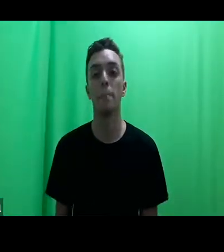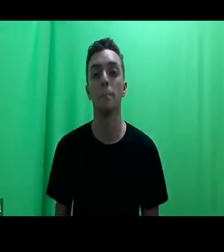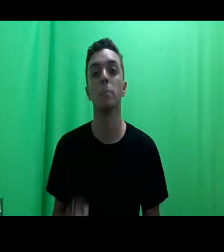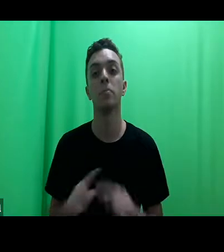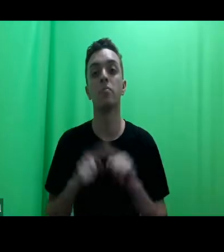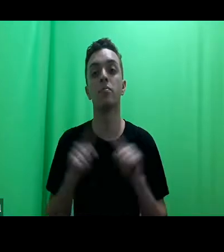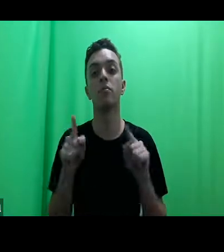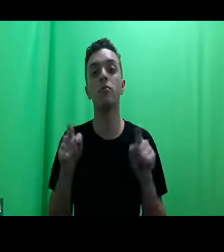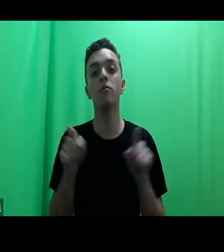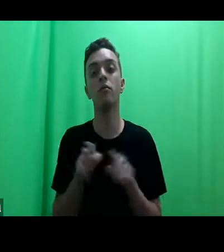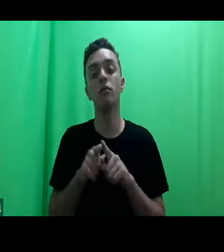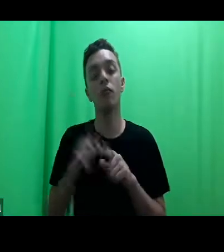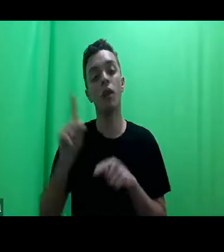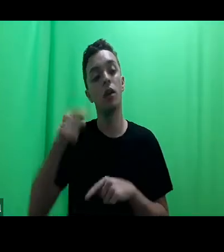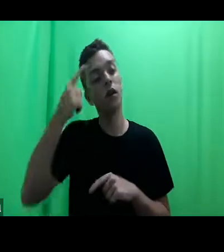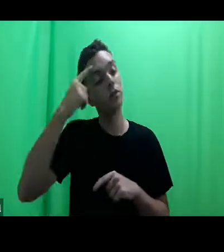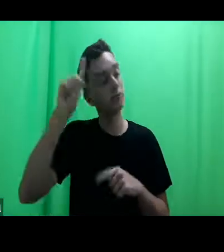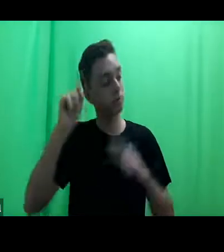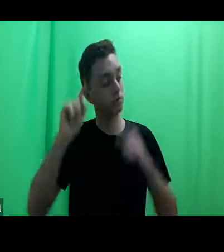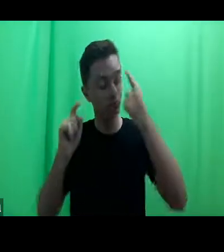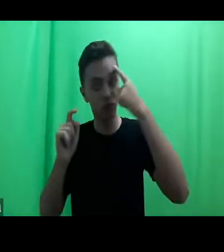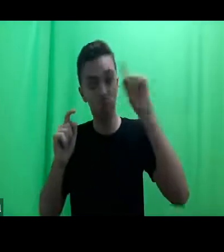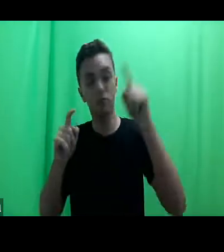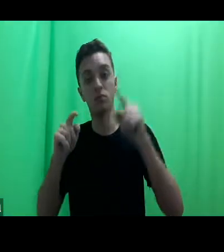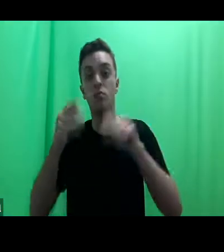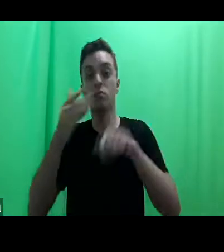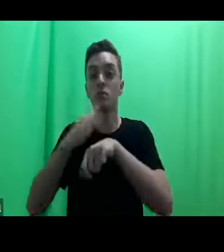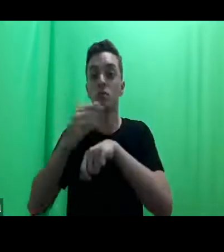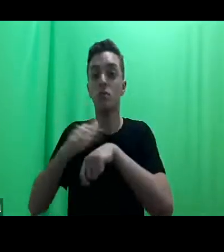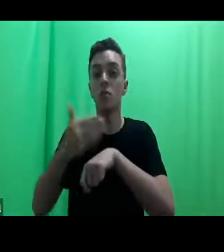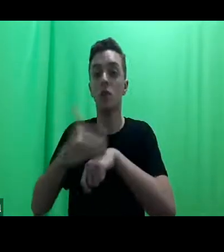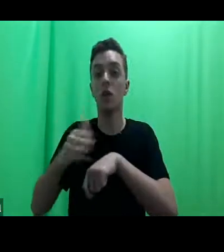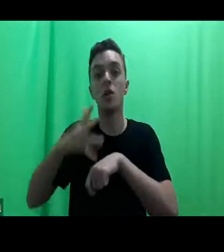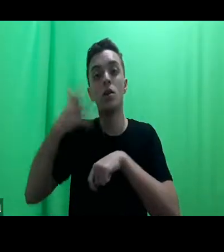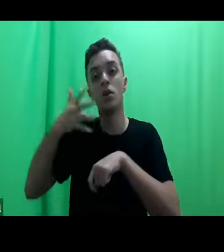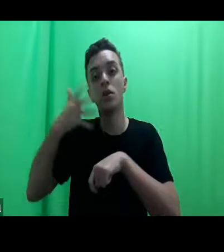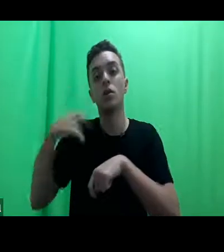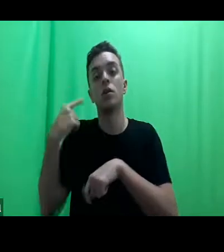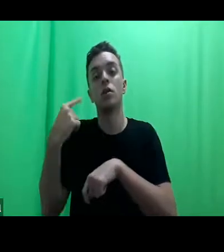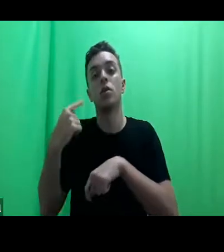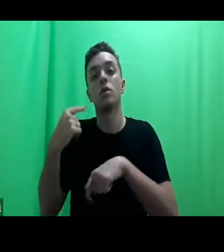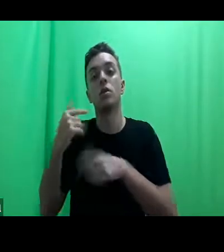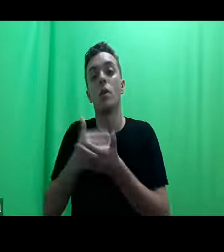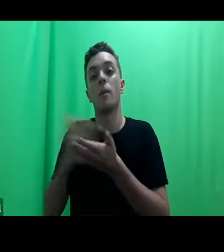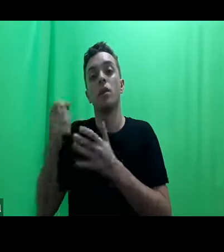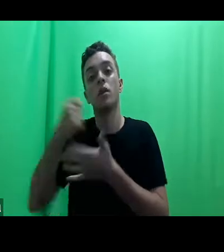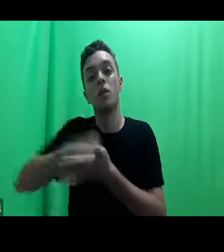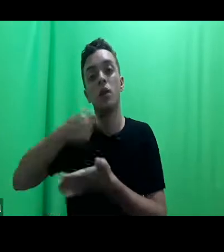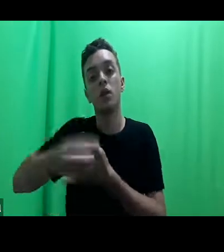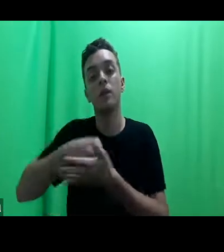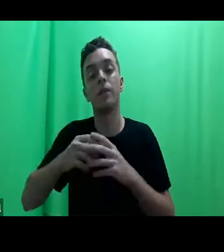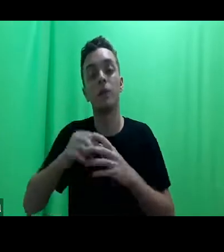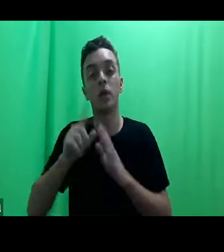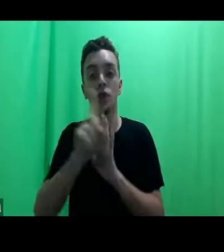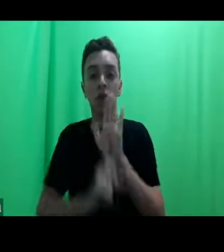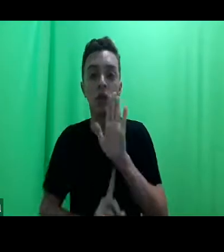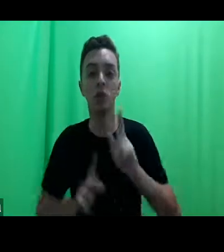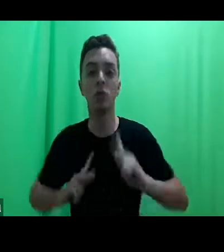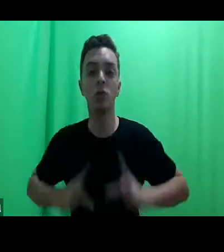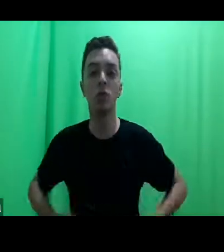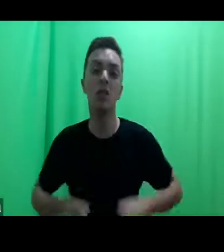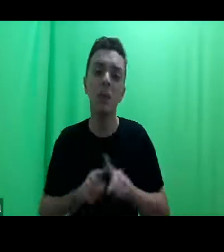são ideias, desejos, práticas discursivas que surgem das lutas. Os direitos humanos e o próprio direito